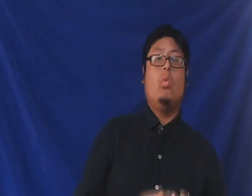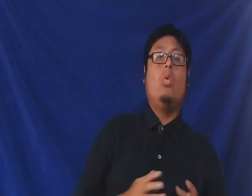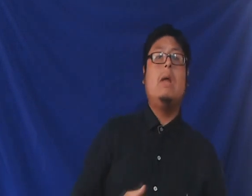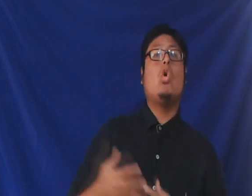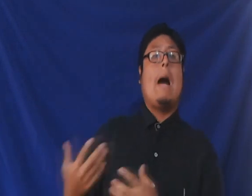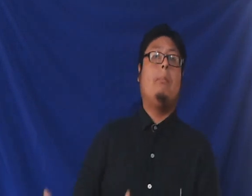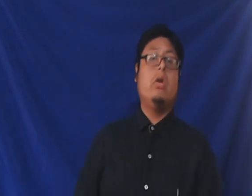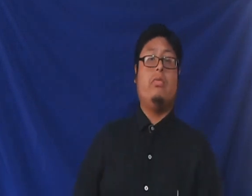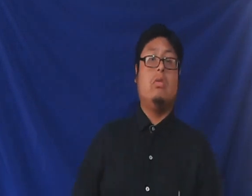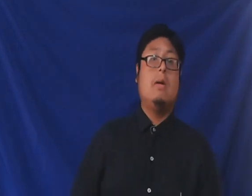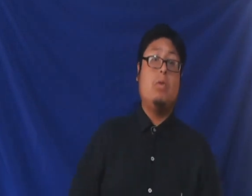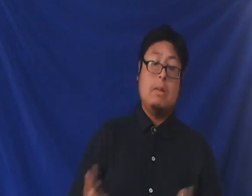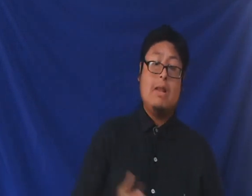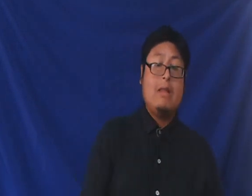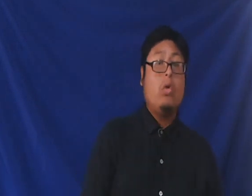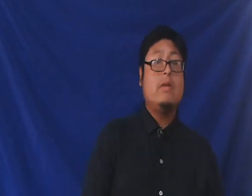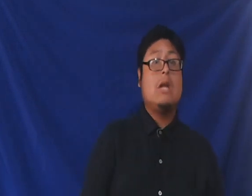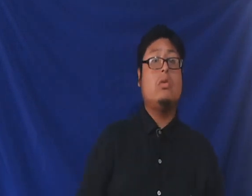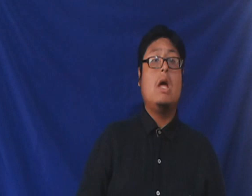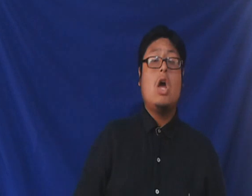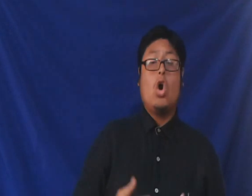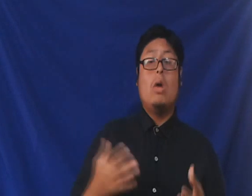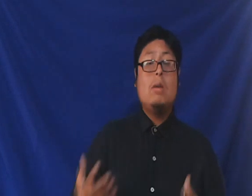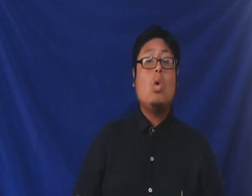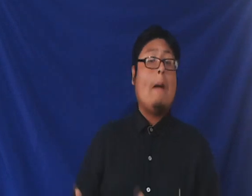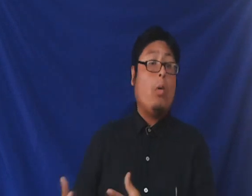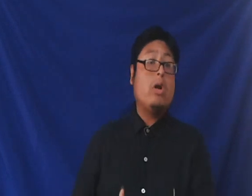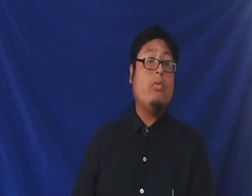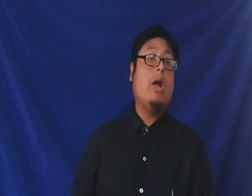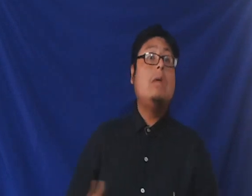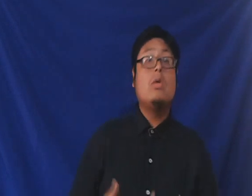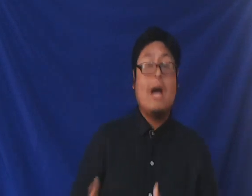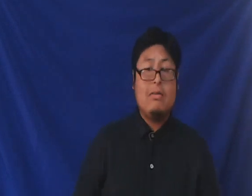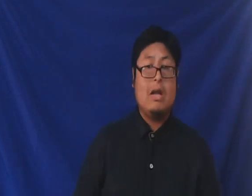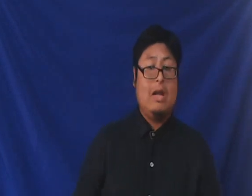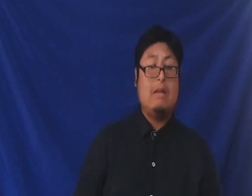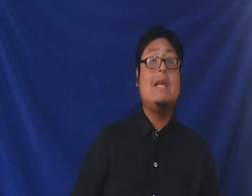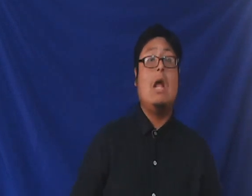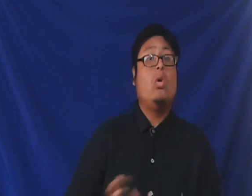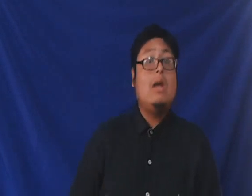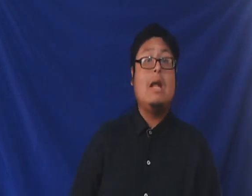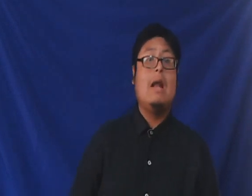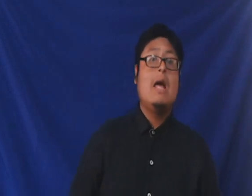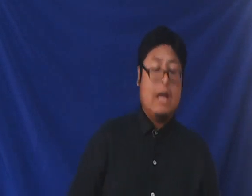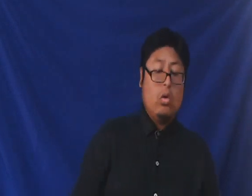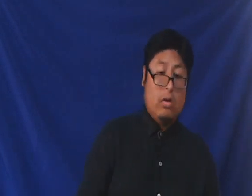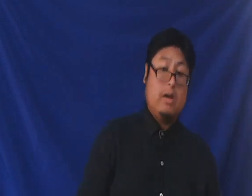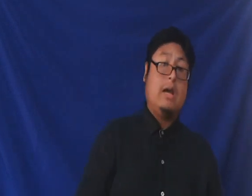un libro apócrifo pero también está considerándose como el libro apócrifo el libro de Haser es decir, el original que no que